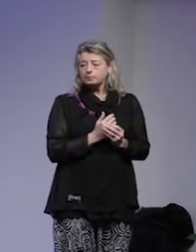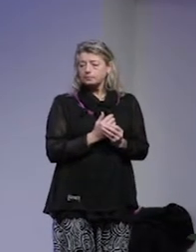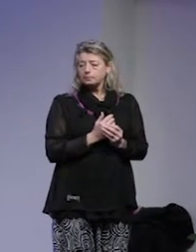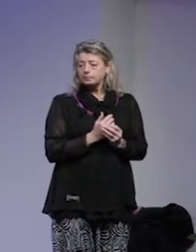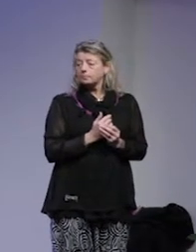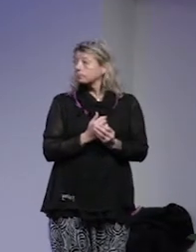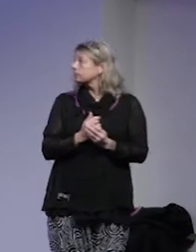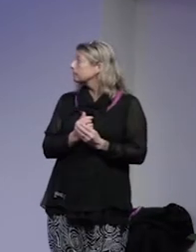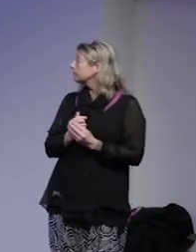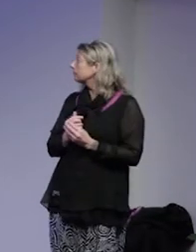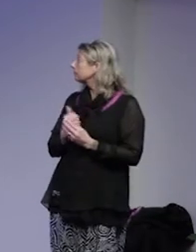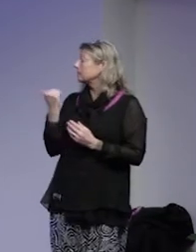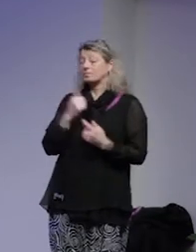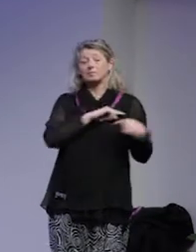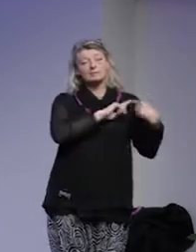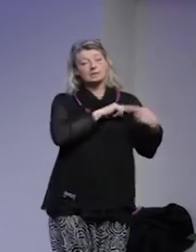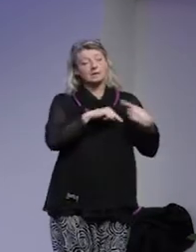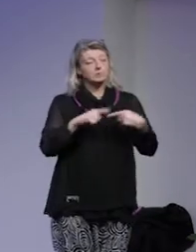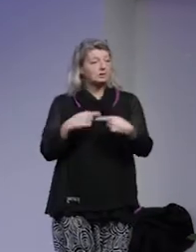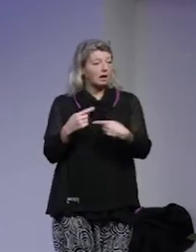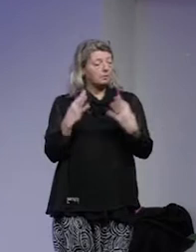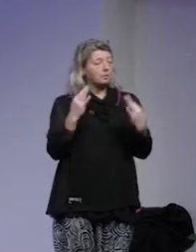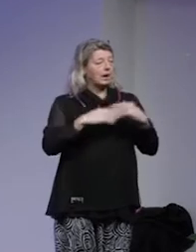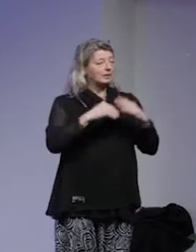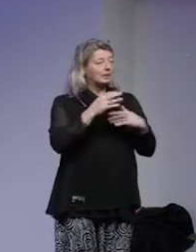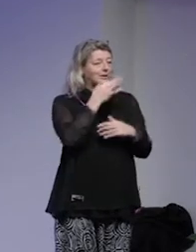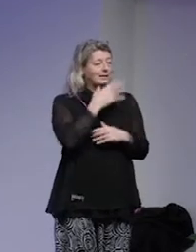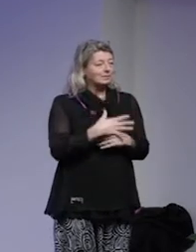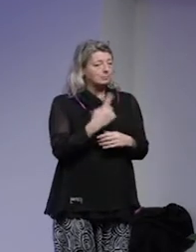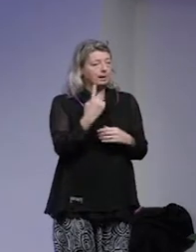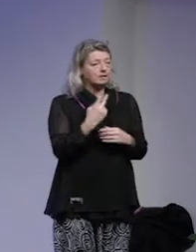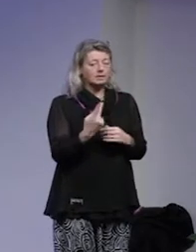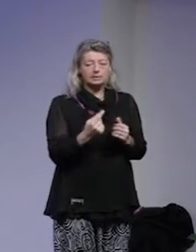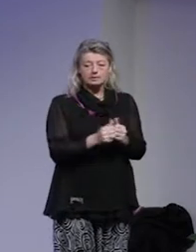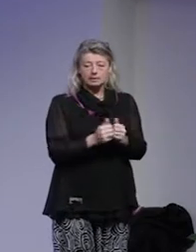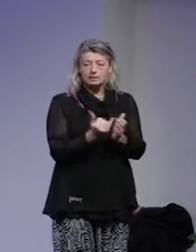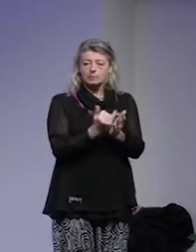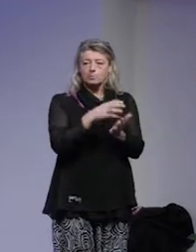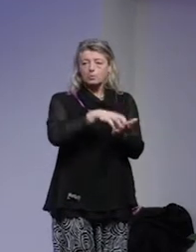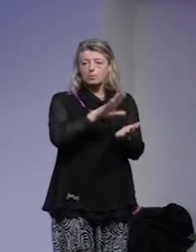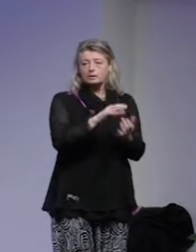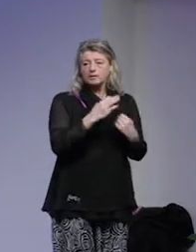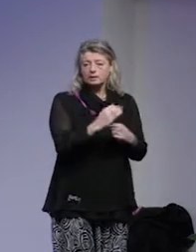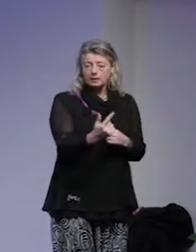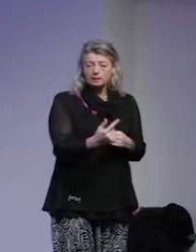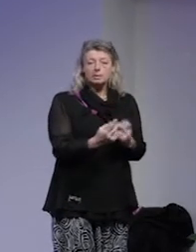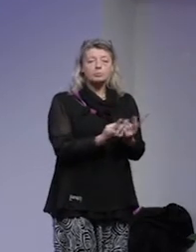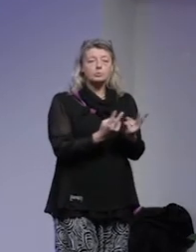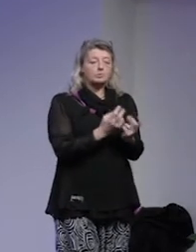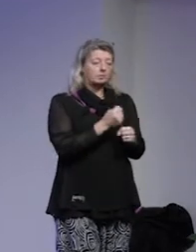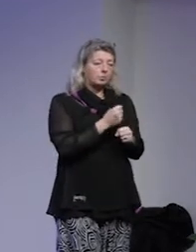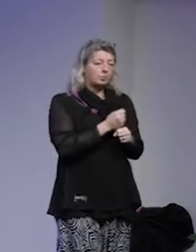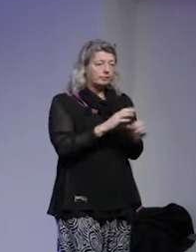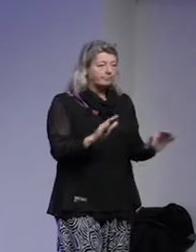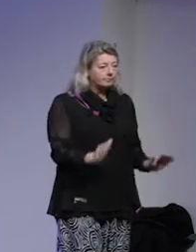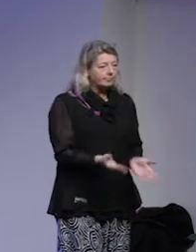Det här är väl den traditionella gången när man hanterar risk på ett eller annat sätt i de kommunala verksamheterna. vill säga att man arbetar